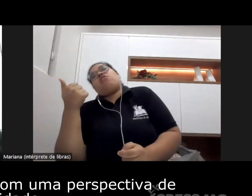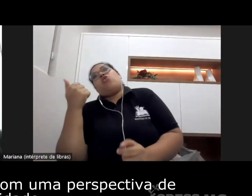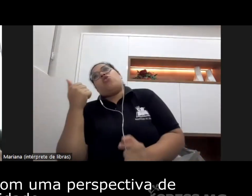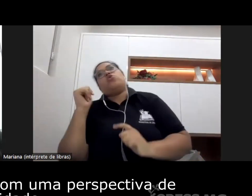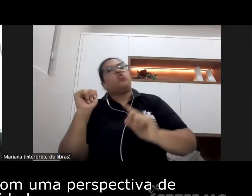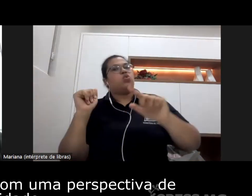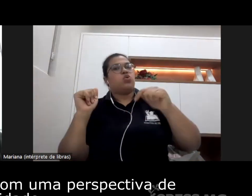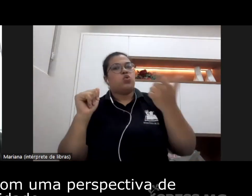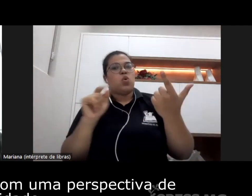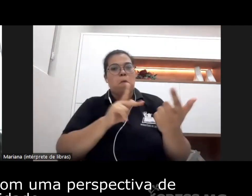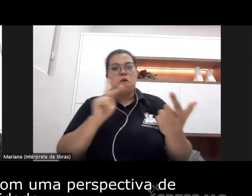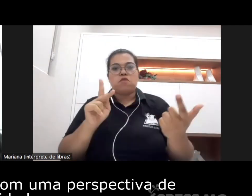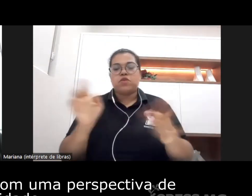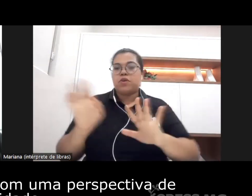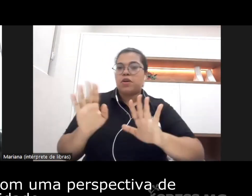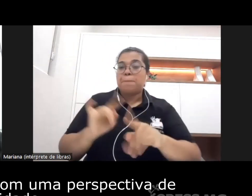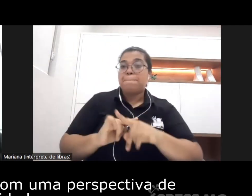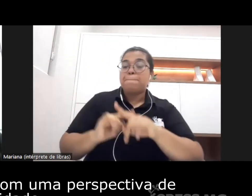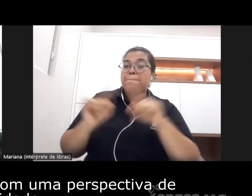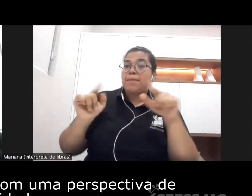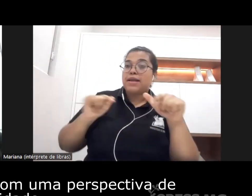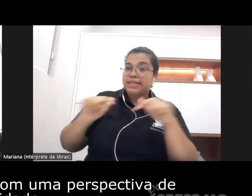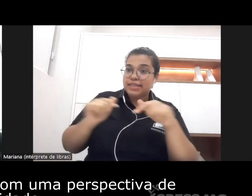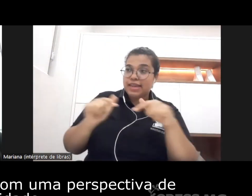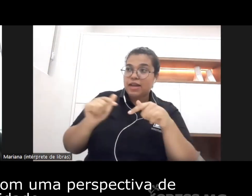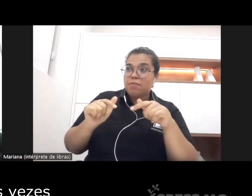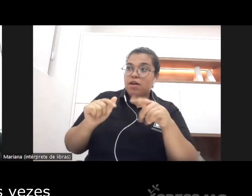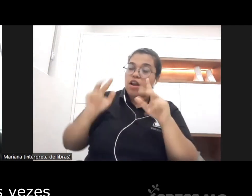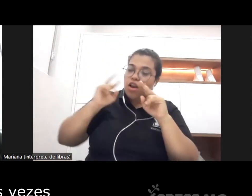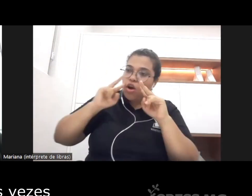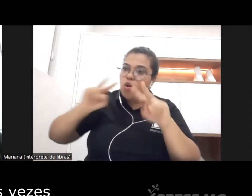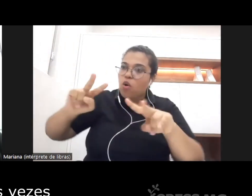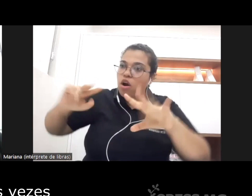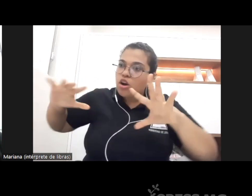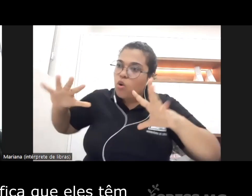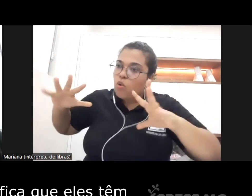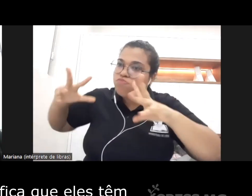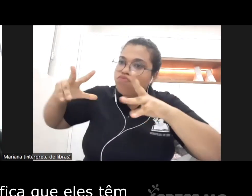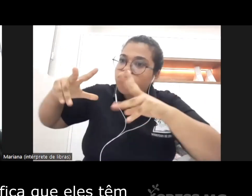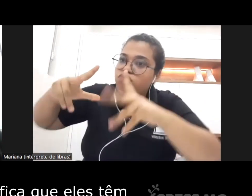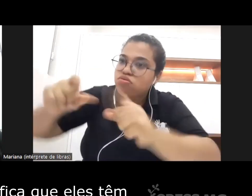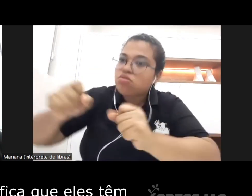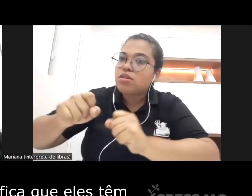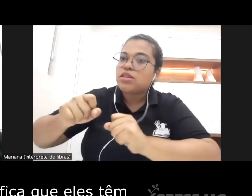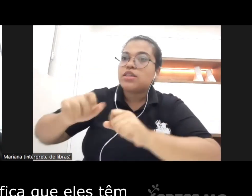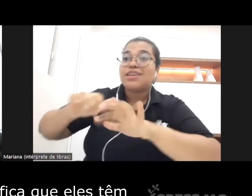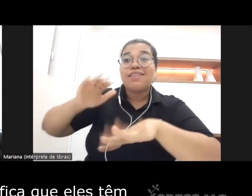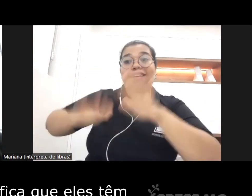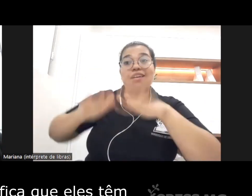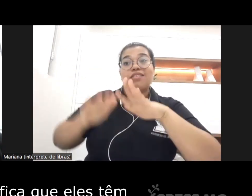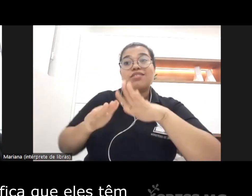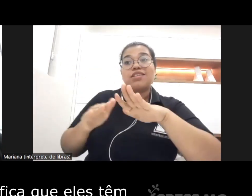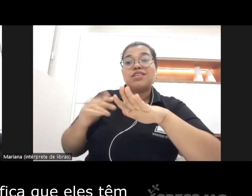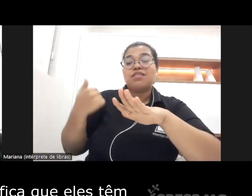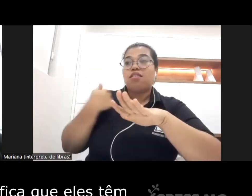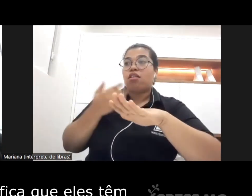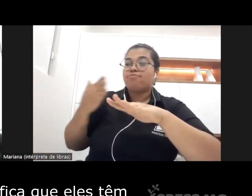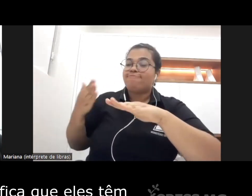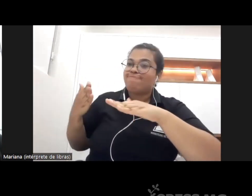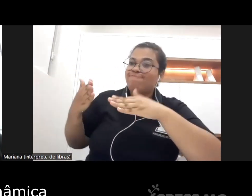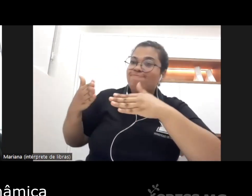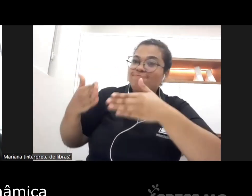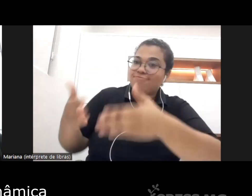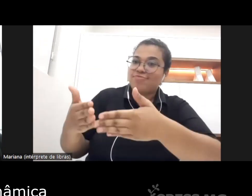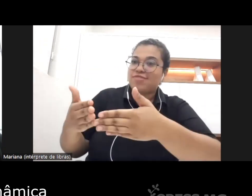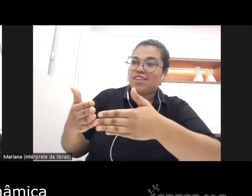mas nós fazemos isso com uma perspectiva de totalidade que às vezes a inserção específica que eles têm